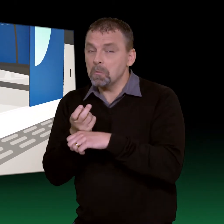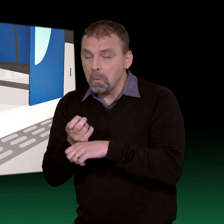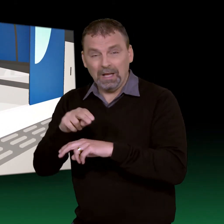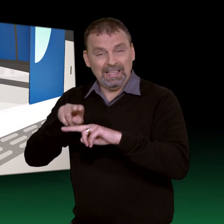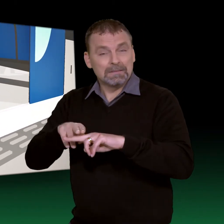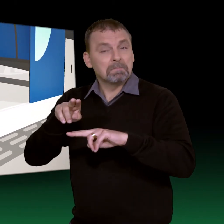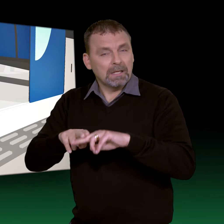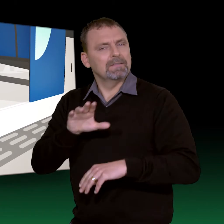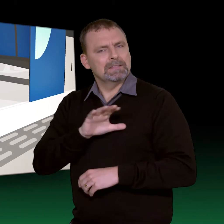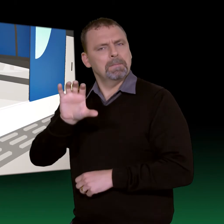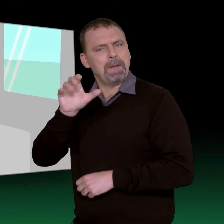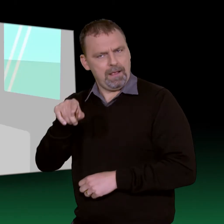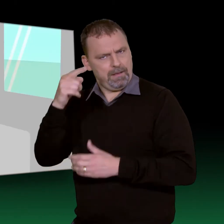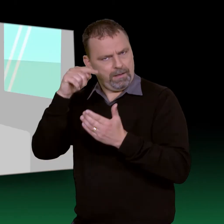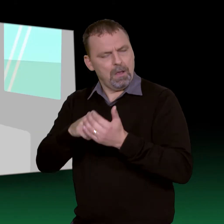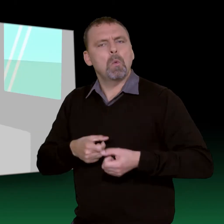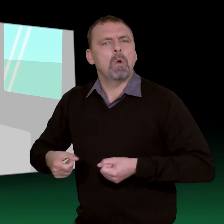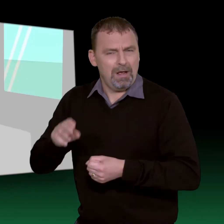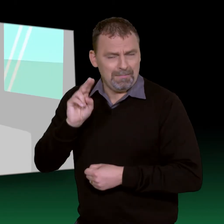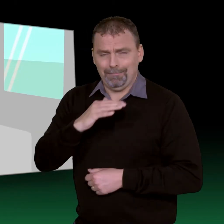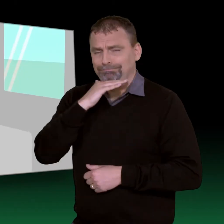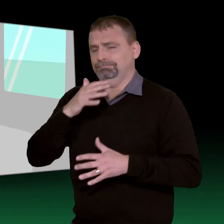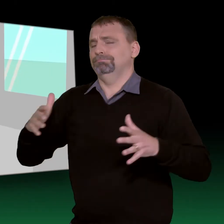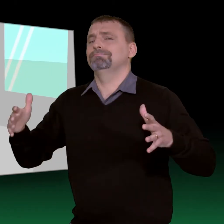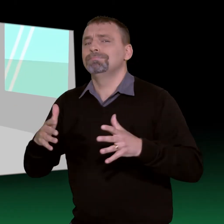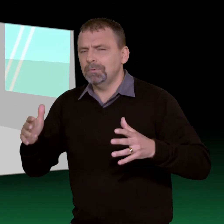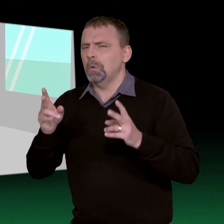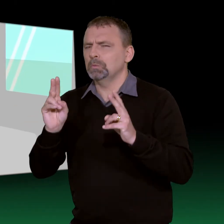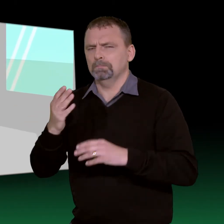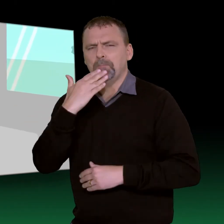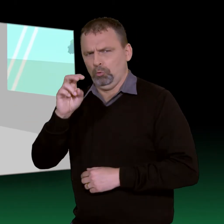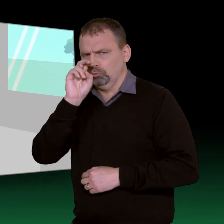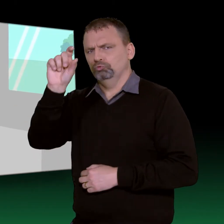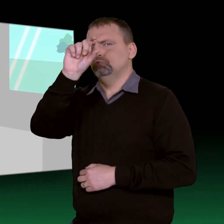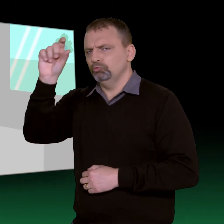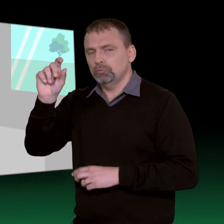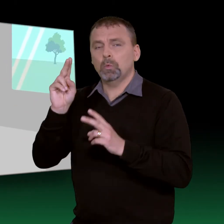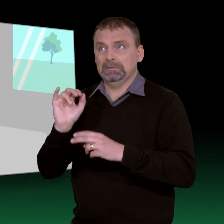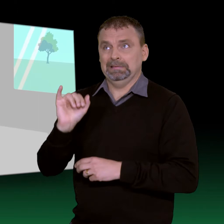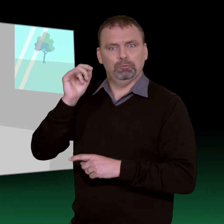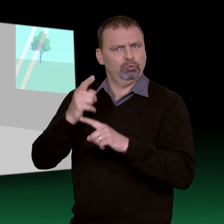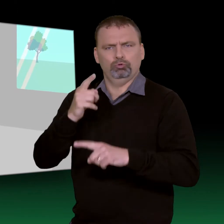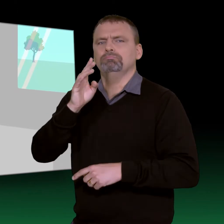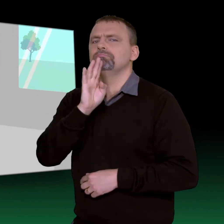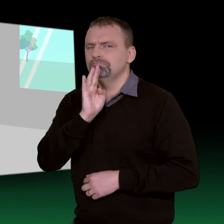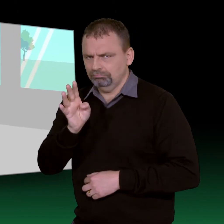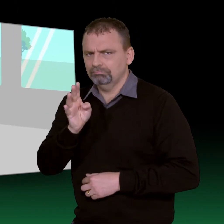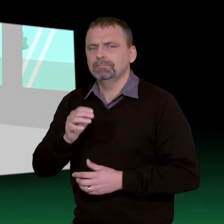tvärbanans tåg är det gott om utrymme för rollatorn vid den markerade sittplatsen. Bra skyltning och tydliga utrop är det också.